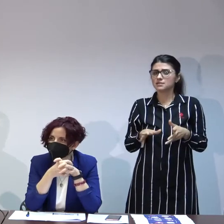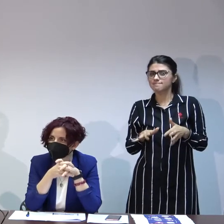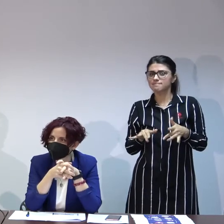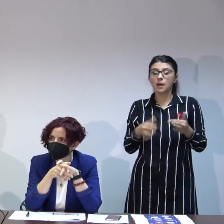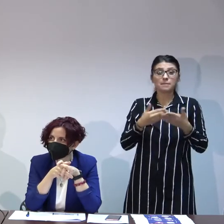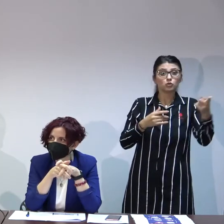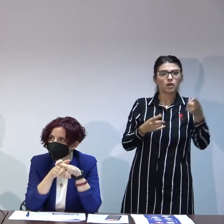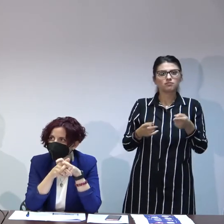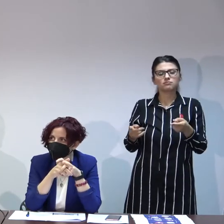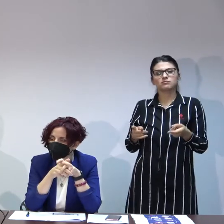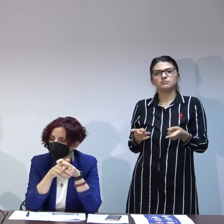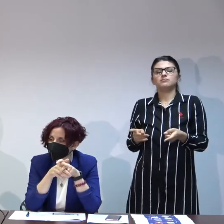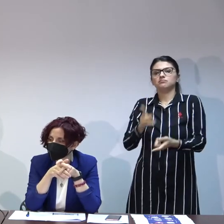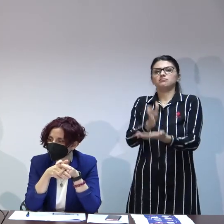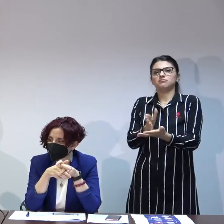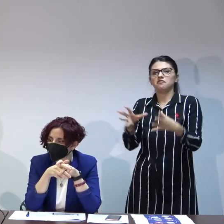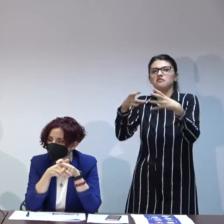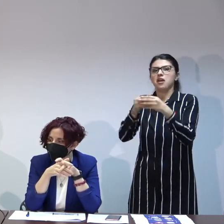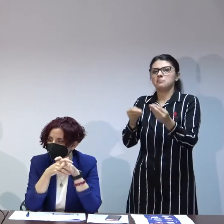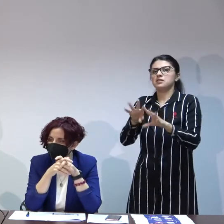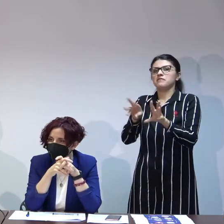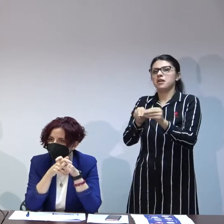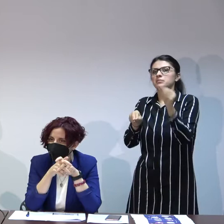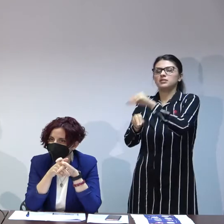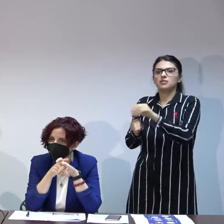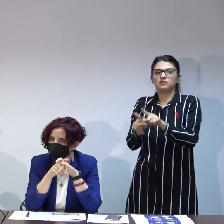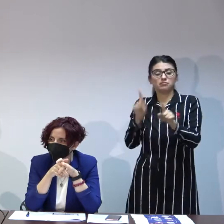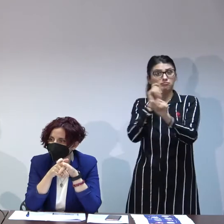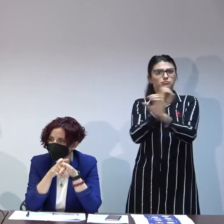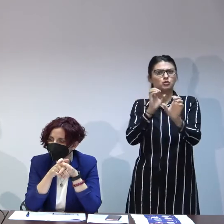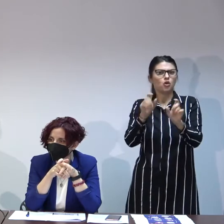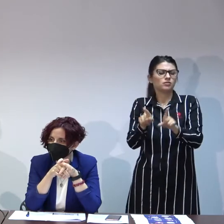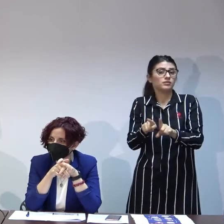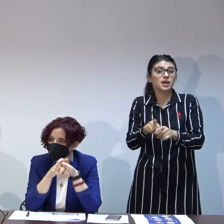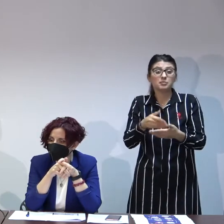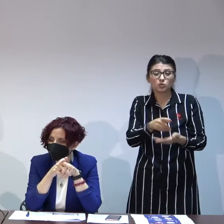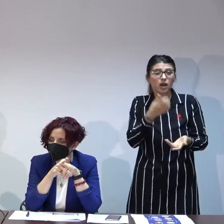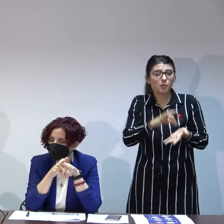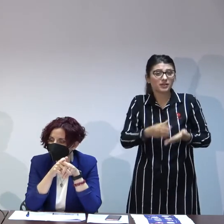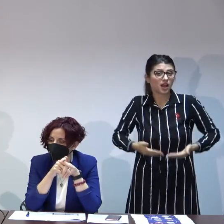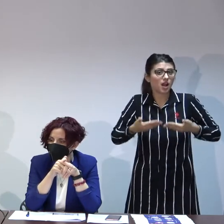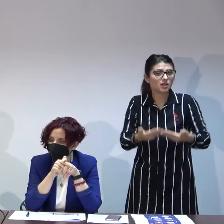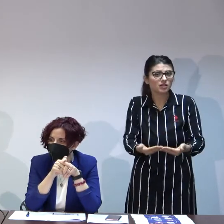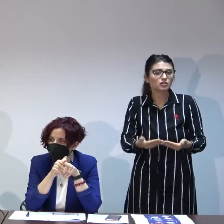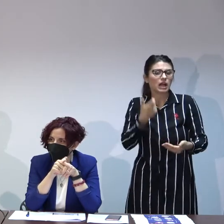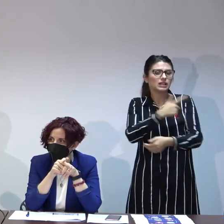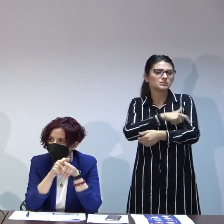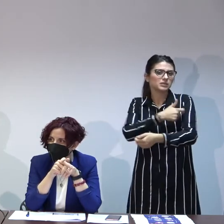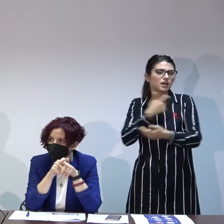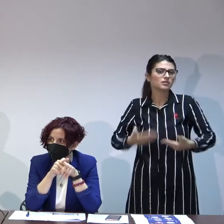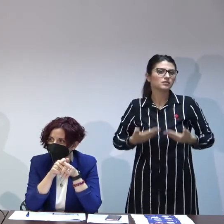venirea în familia noastră a fost probabil cel mai traumatic eveniment al vieții lui tocmai pentru că el de la naștere din momentul în a ieșit din spital